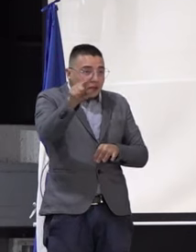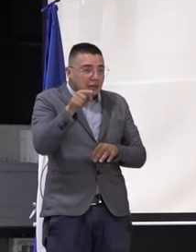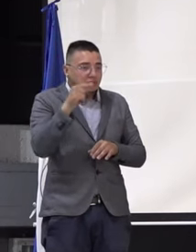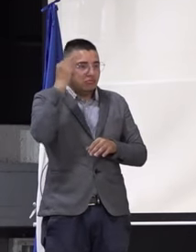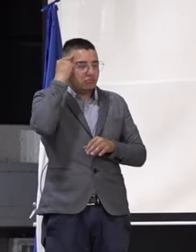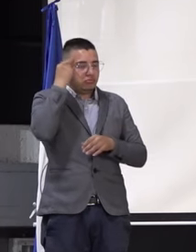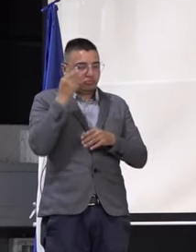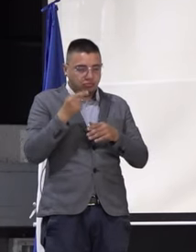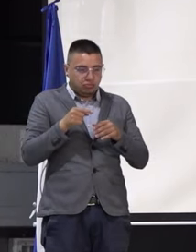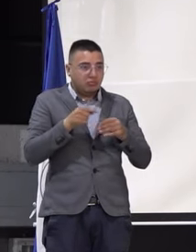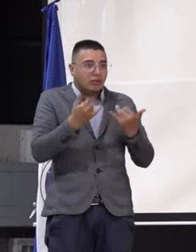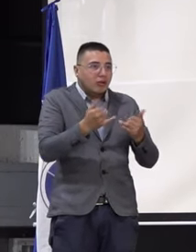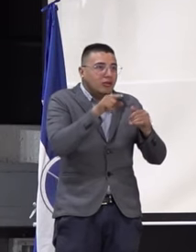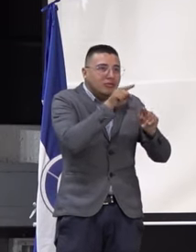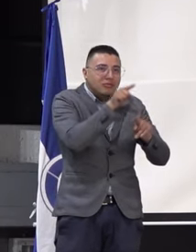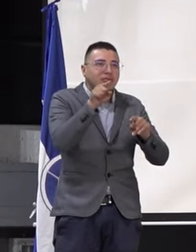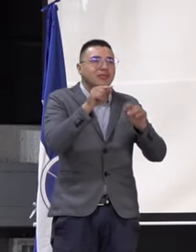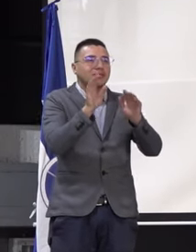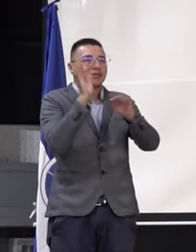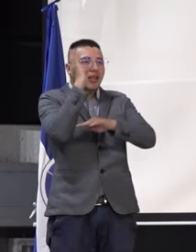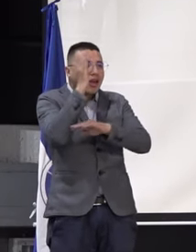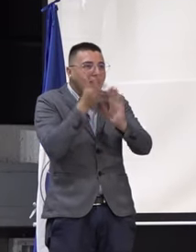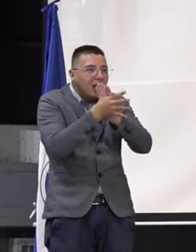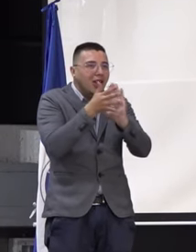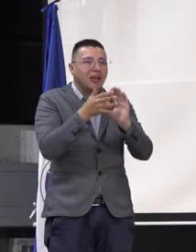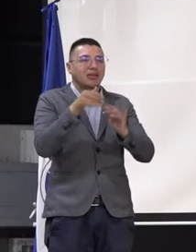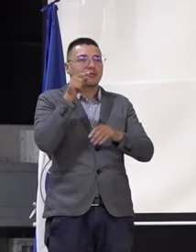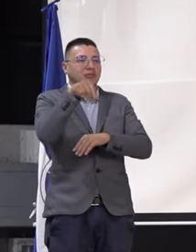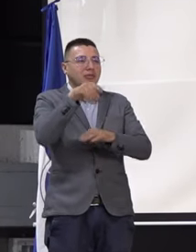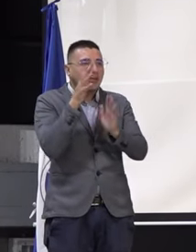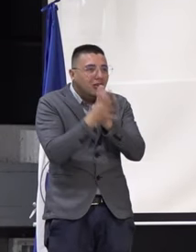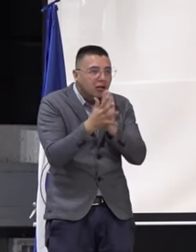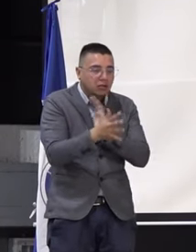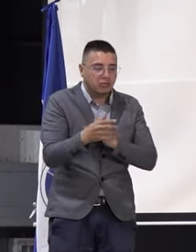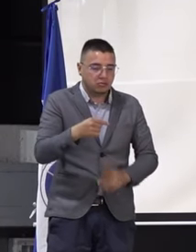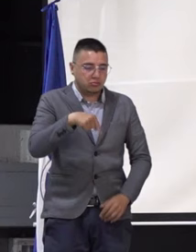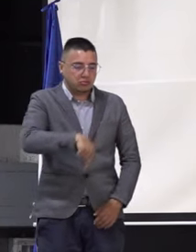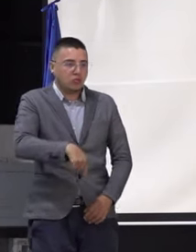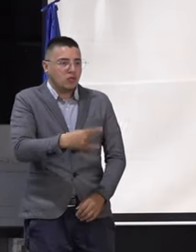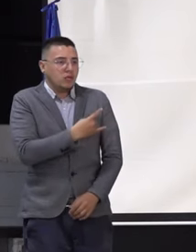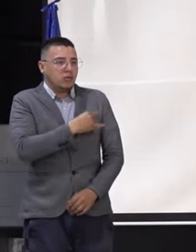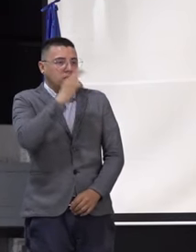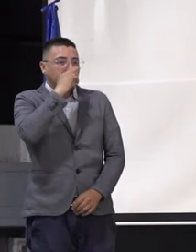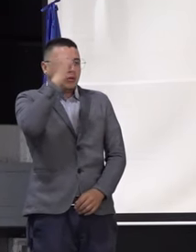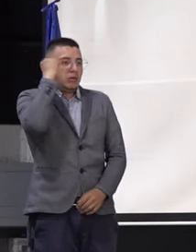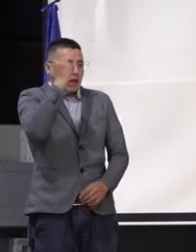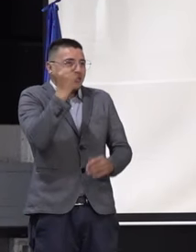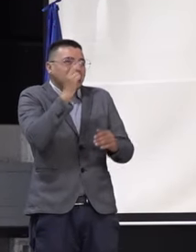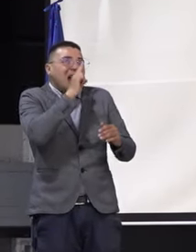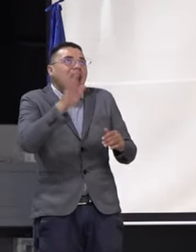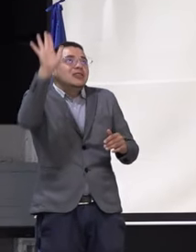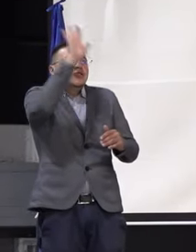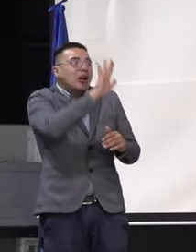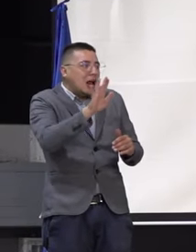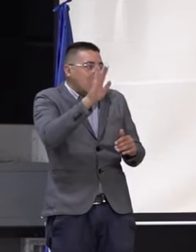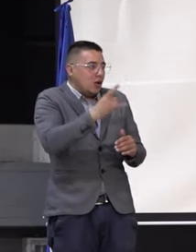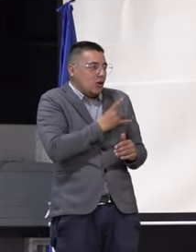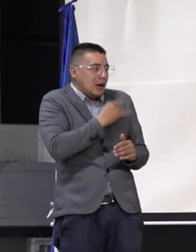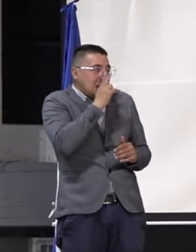de las exposiciones han reiterado el tema de que somos universidad nacional. Pero entonces, muchas veces se ven